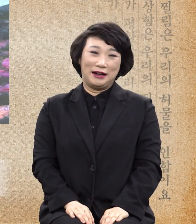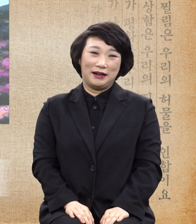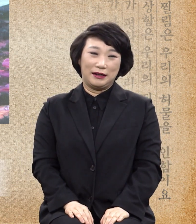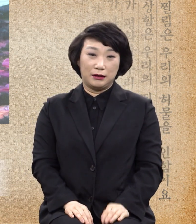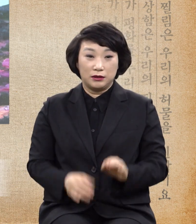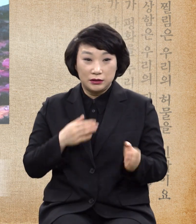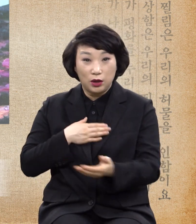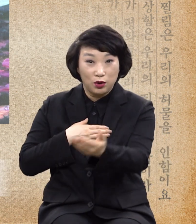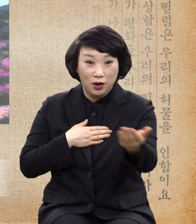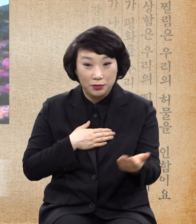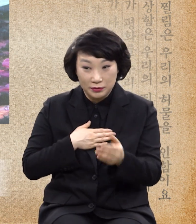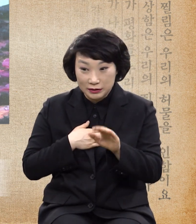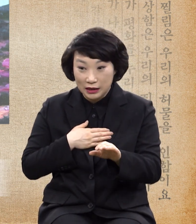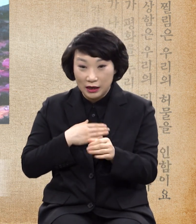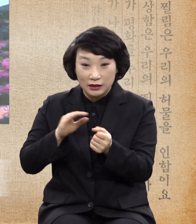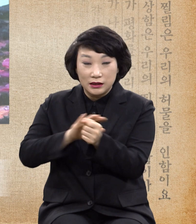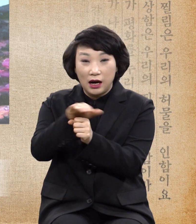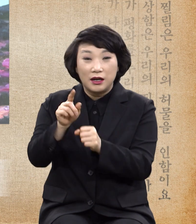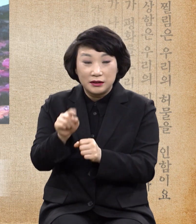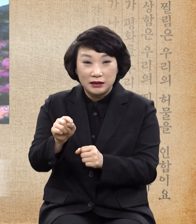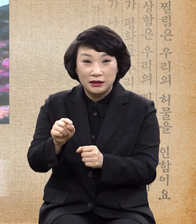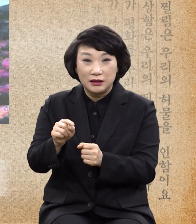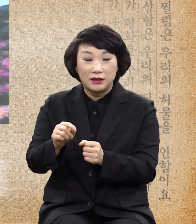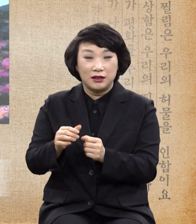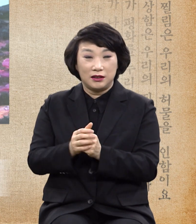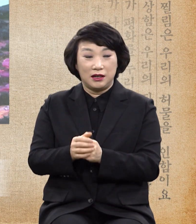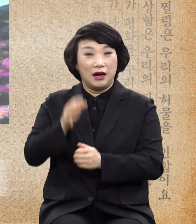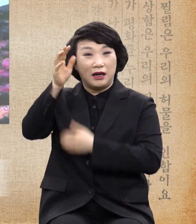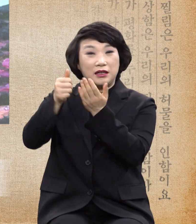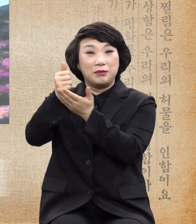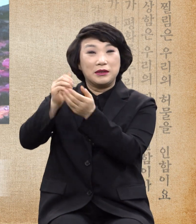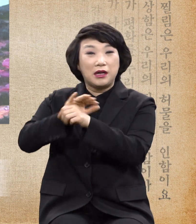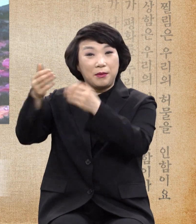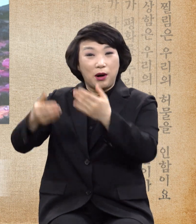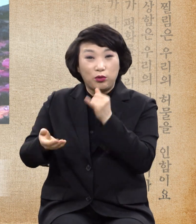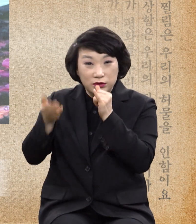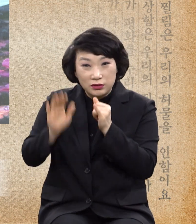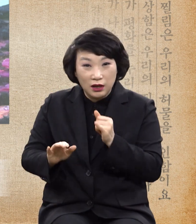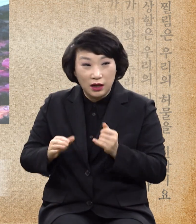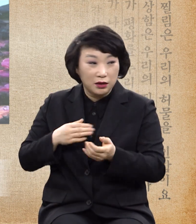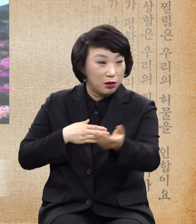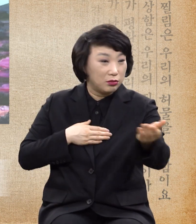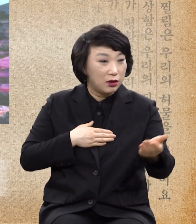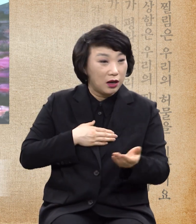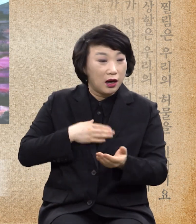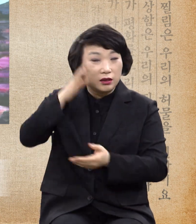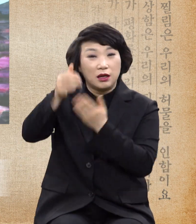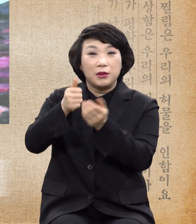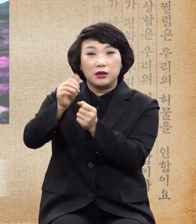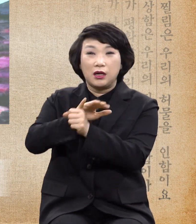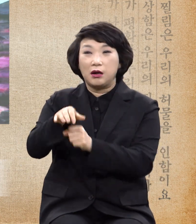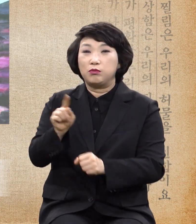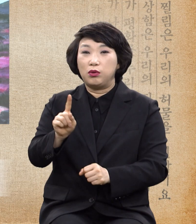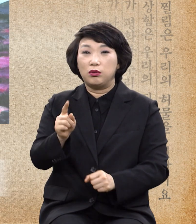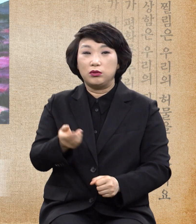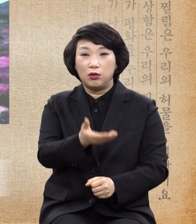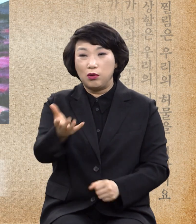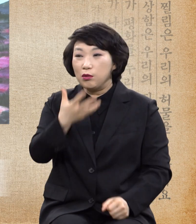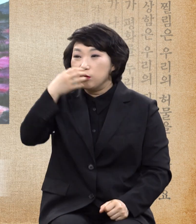여러분은 사랑이 일방적이라서 그런지 하나님의 사랑을 너무 무시하는 사람 많이